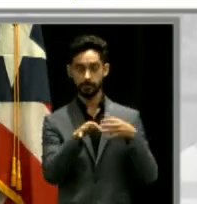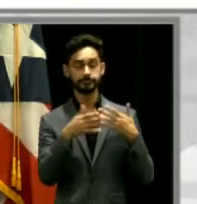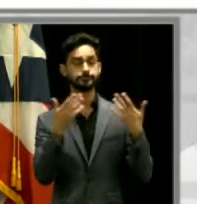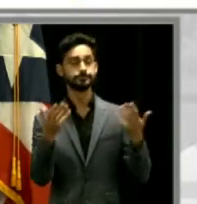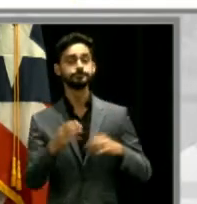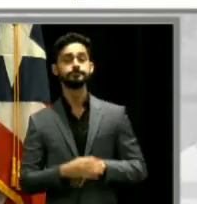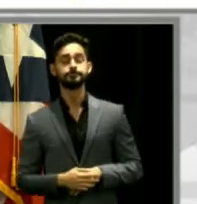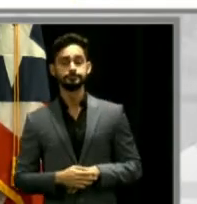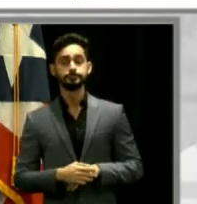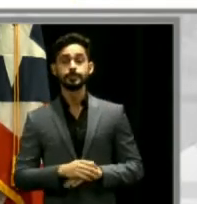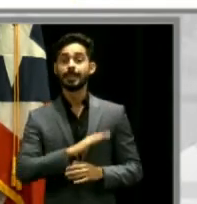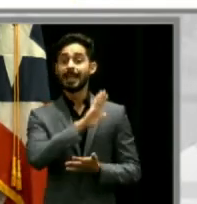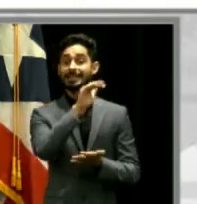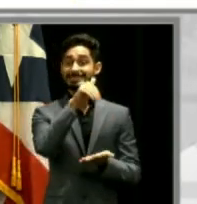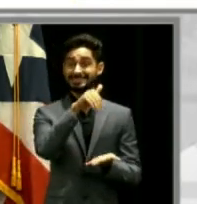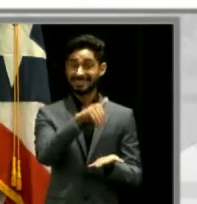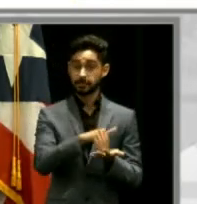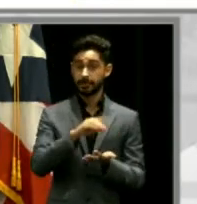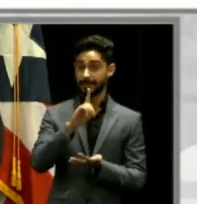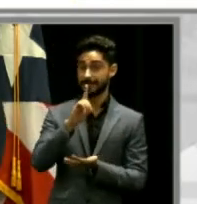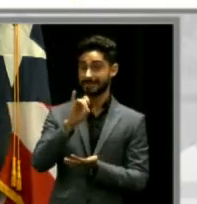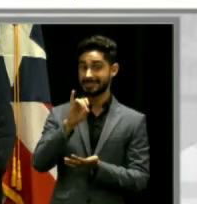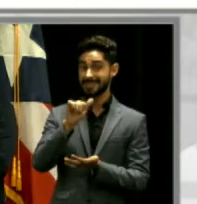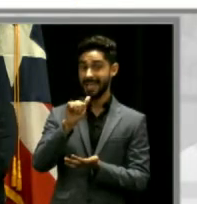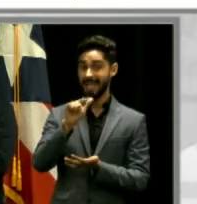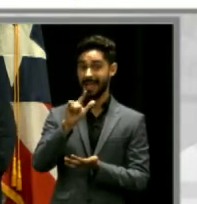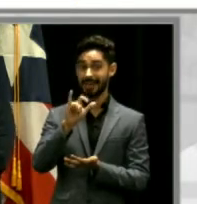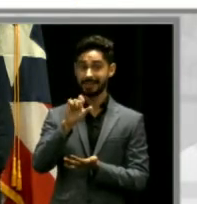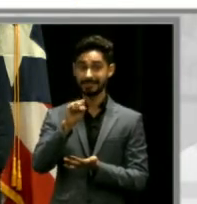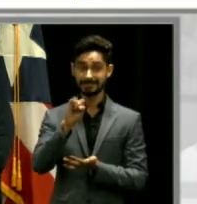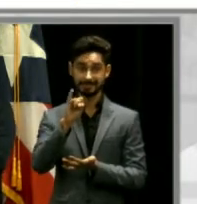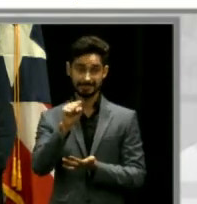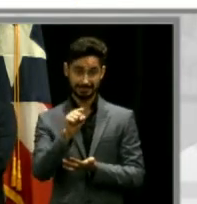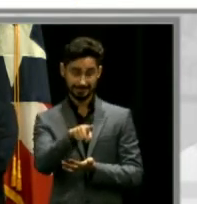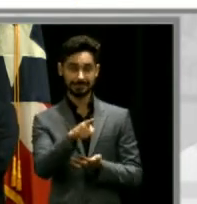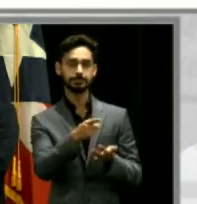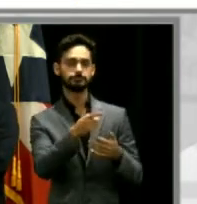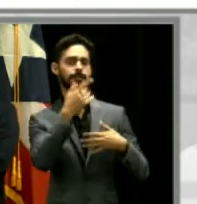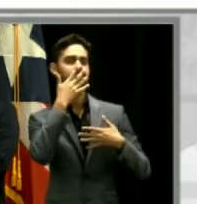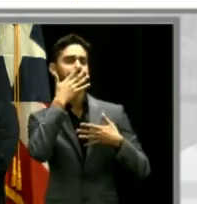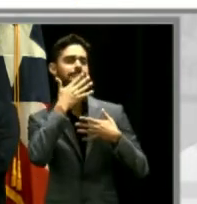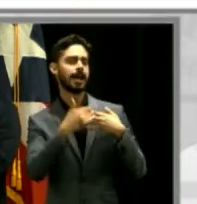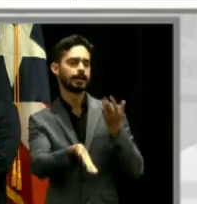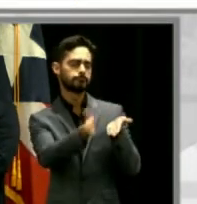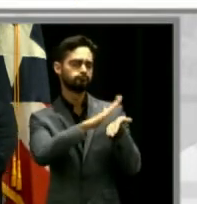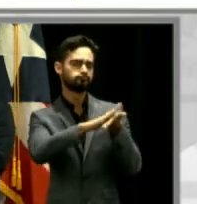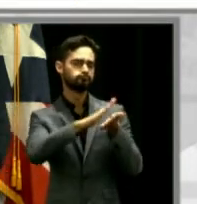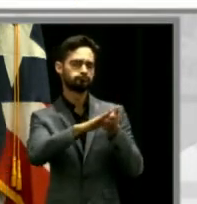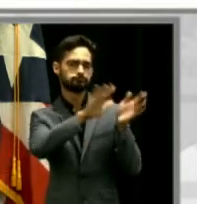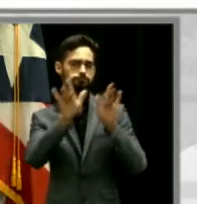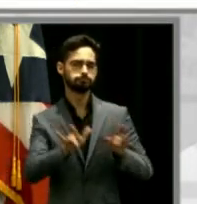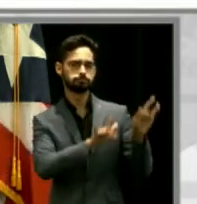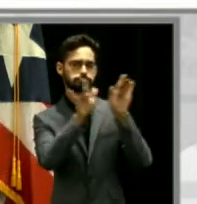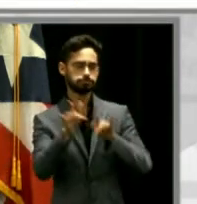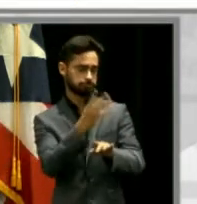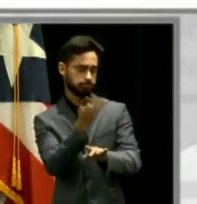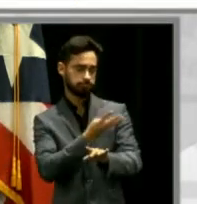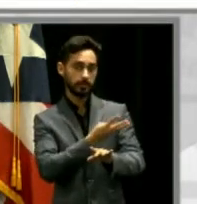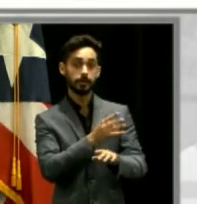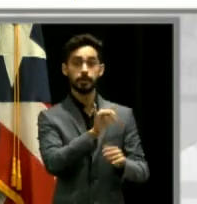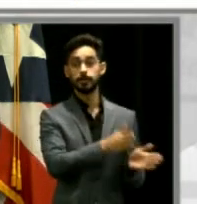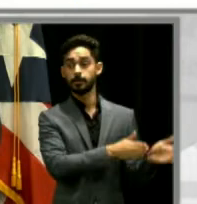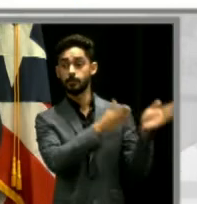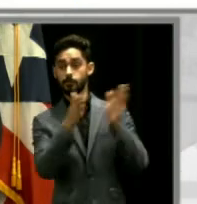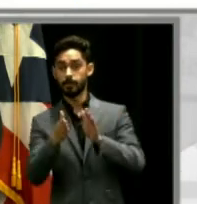el centro de diálisis, que es el que queda a mano izquierda, color azul claro. Tenemos las máquinas de aire